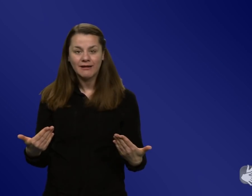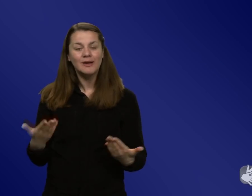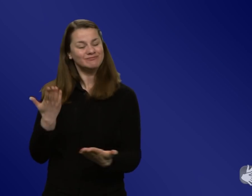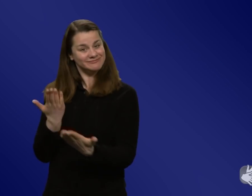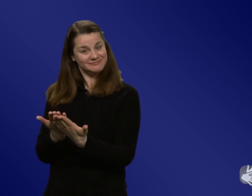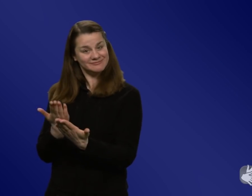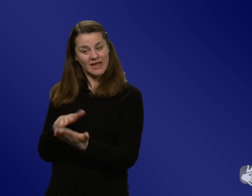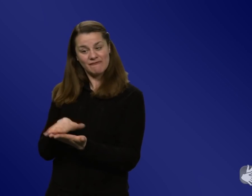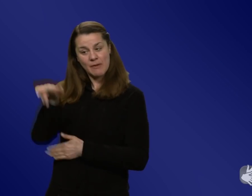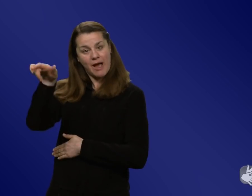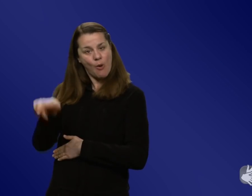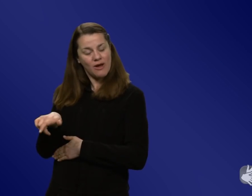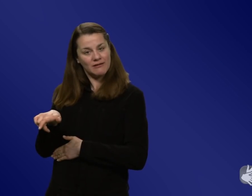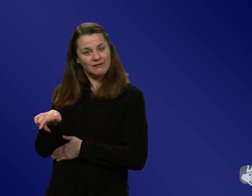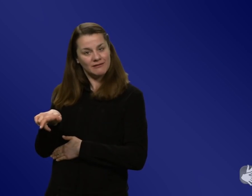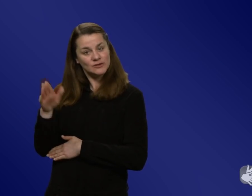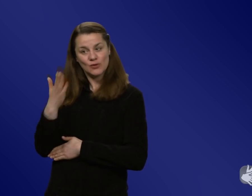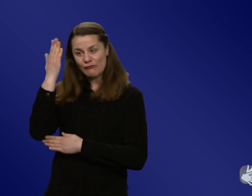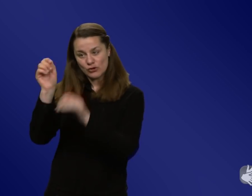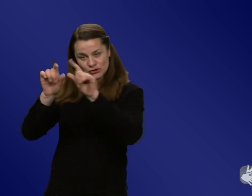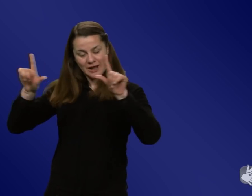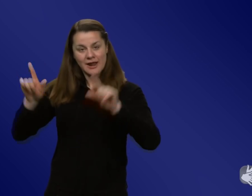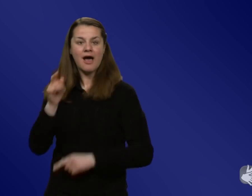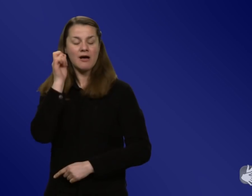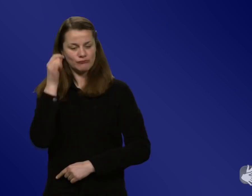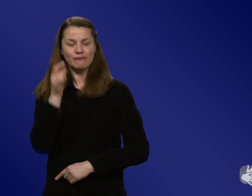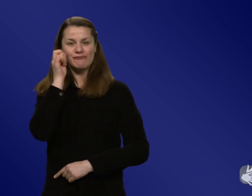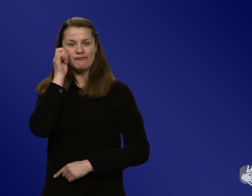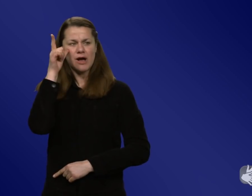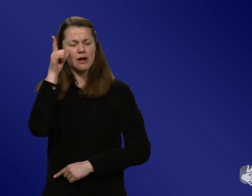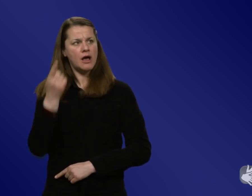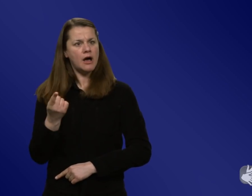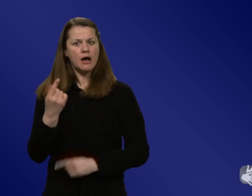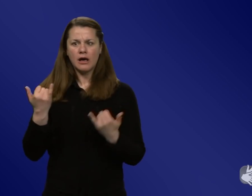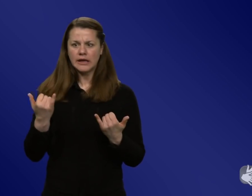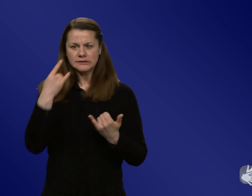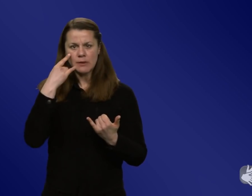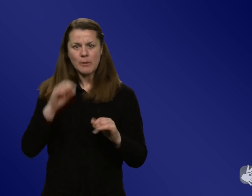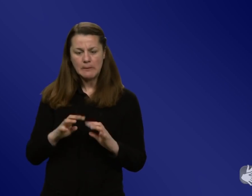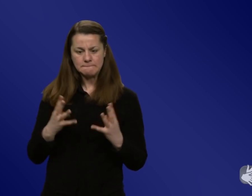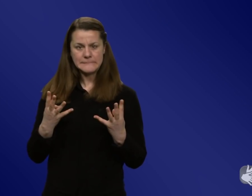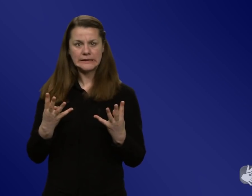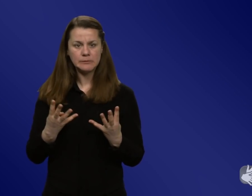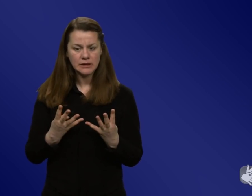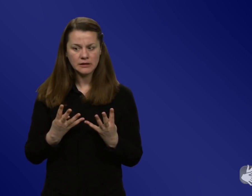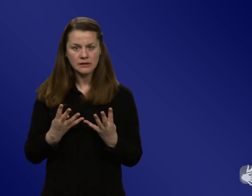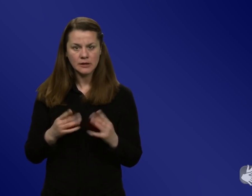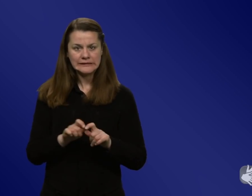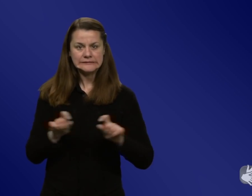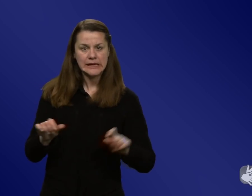wacht auf, denkt, ist Pandemie, vielleicht informiere ich mich doch mal über das Impfen. Es gibt so Leute, die dann irgendwie doch das Bedürfnis